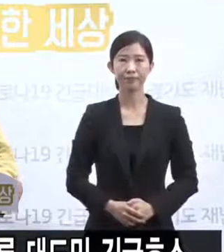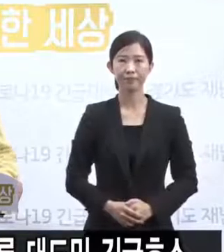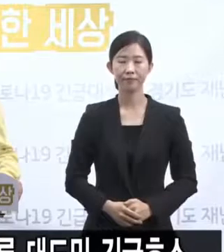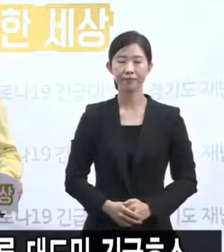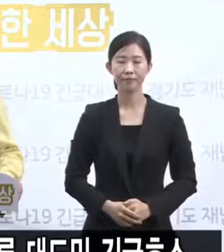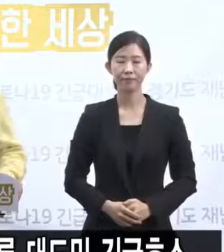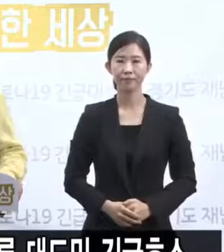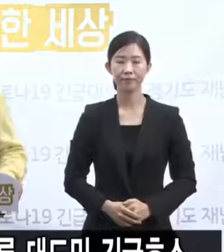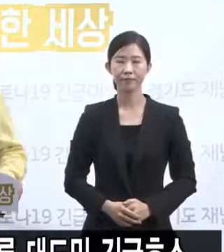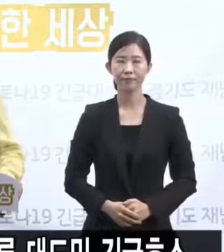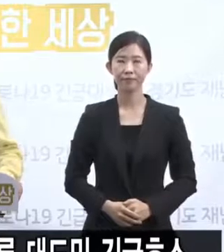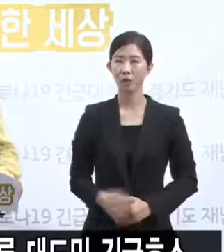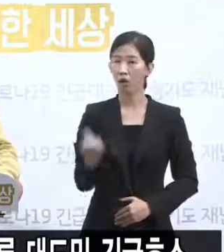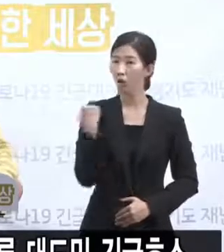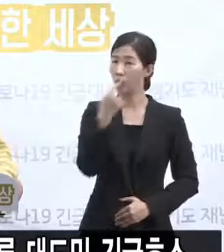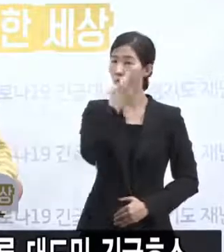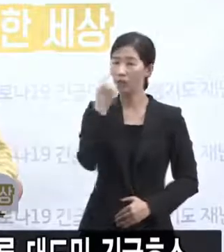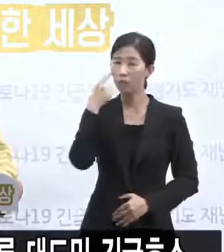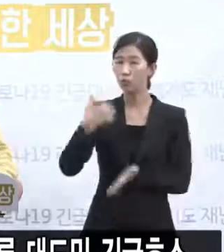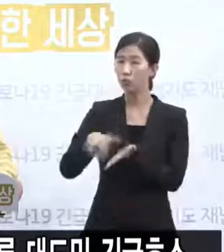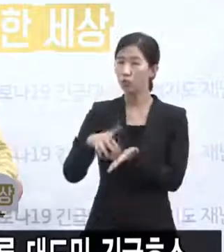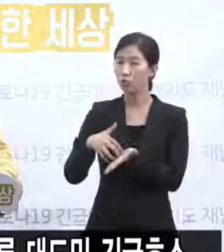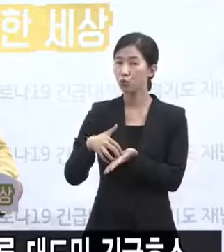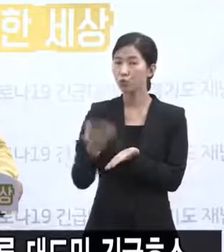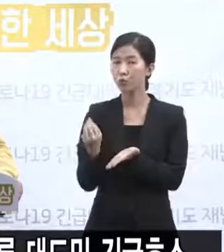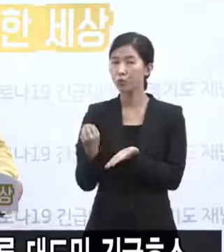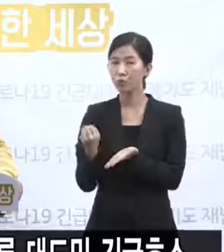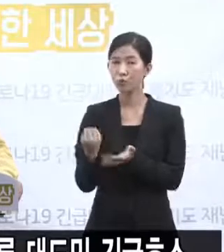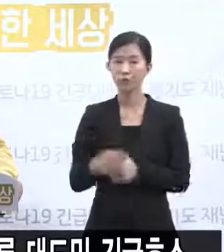대체적으로 어제까지 확인된 숫자가 얼마 정도입니까? 이따가 하더라도